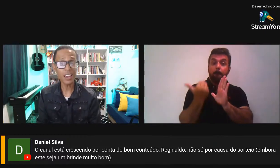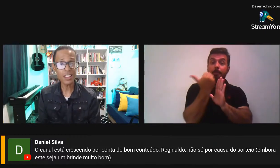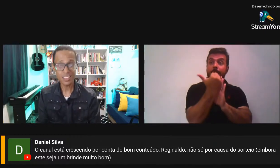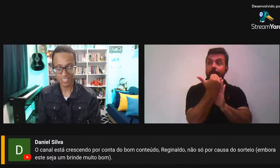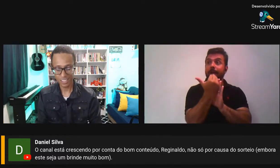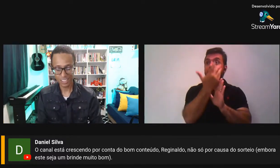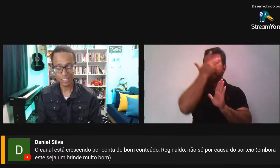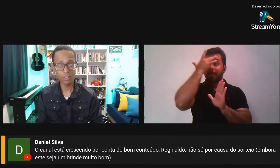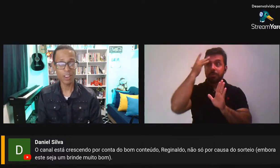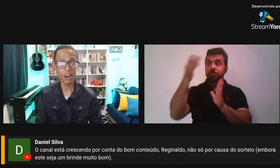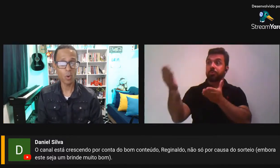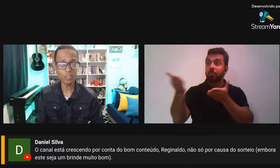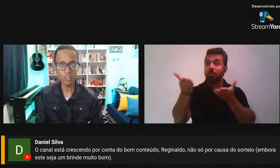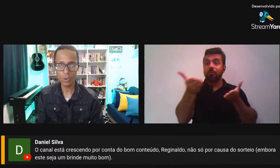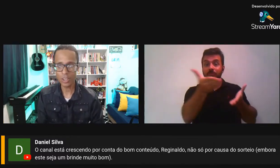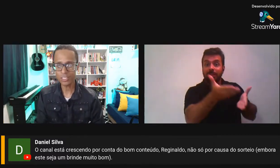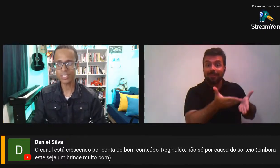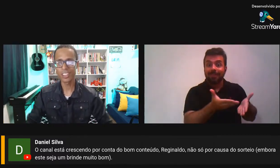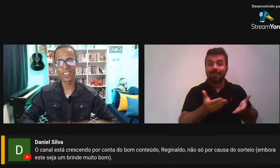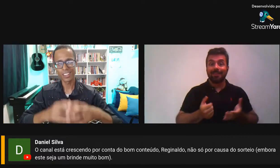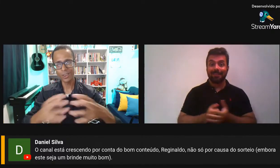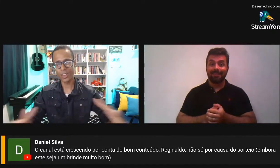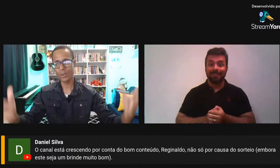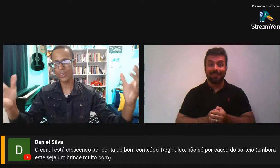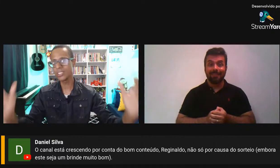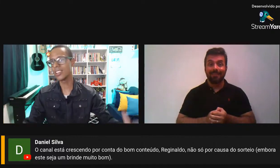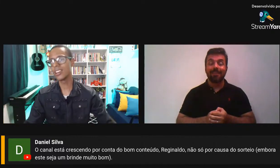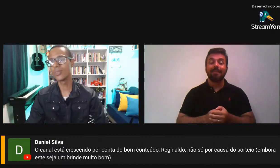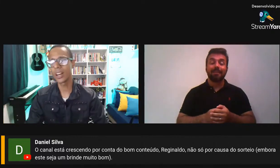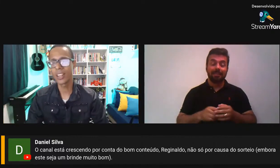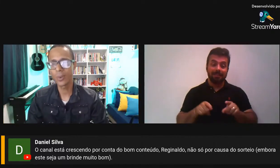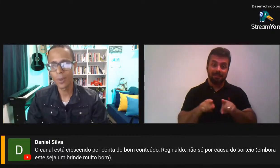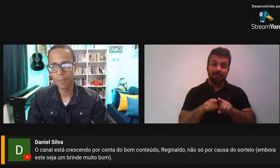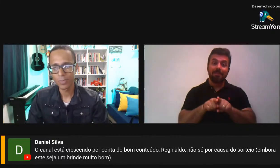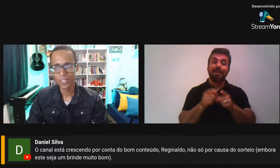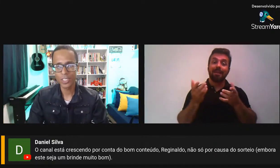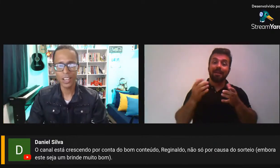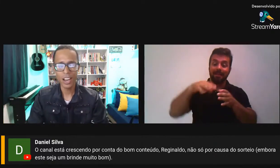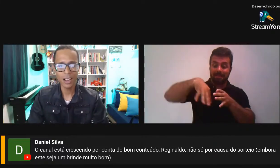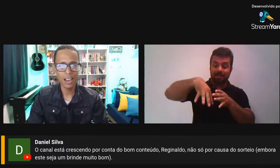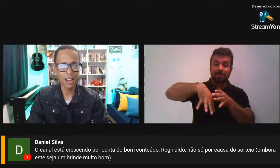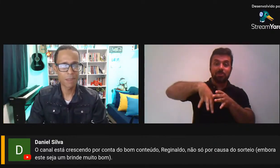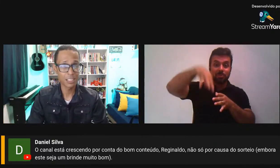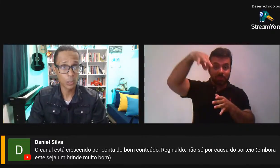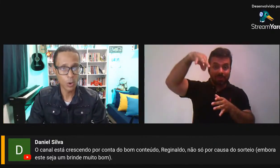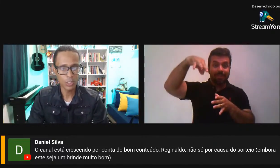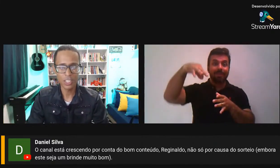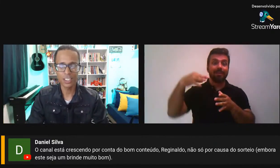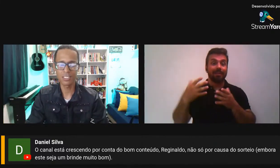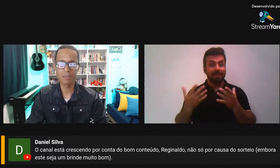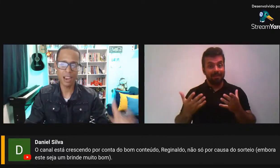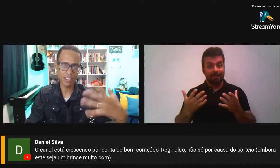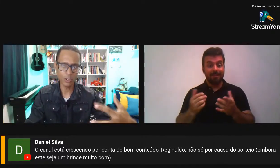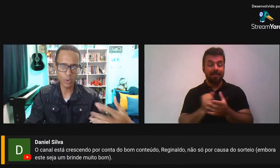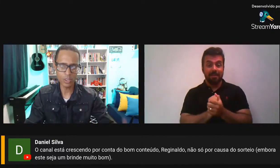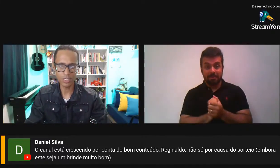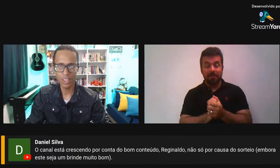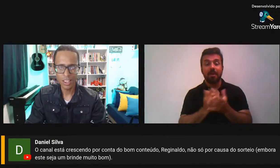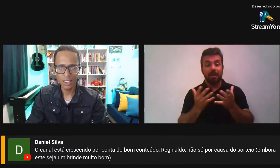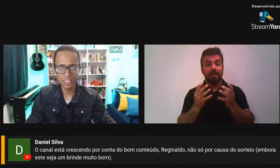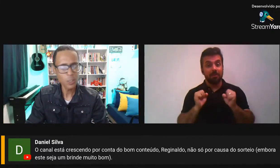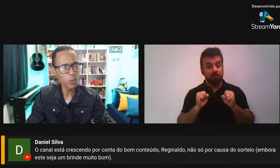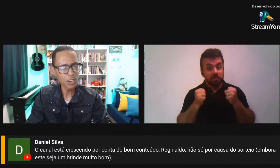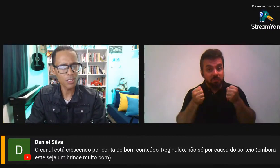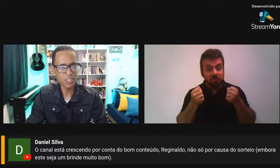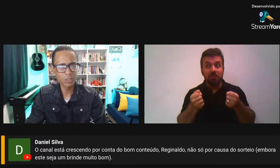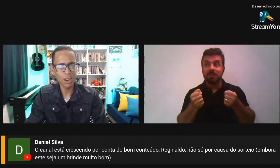eu puder e tiver condições, eu quero fazer aí o canal chegar a mais longe, a trazer mais autores,